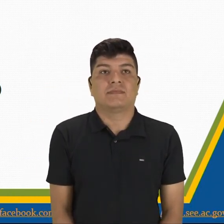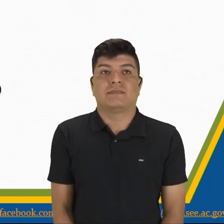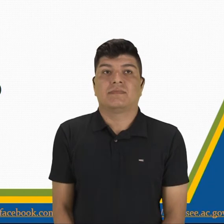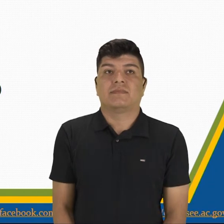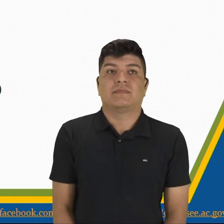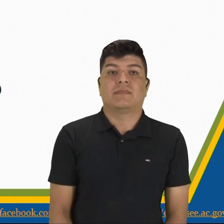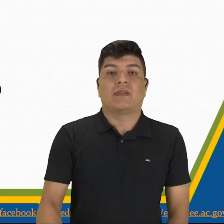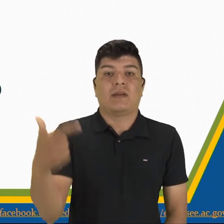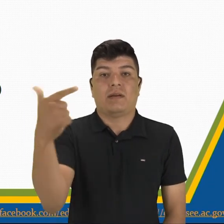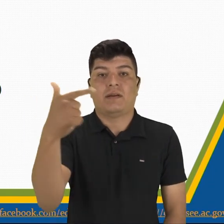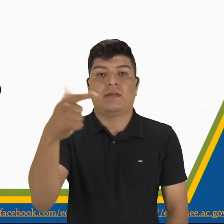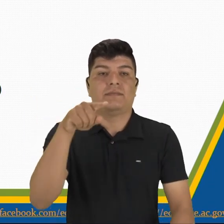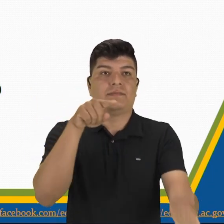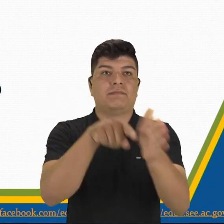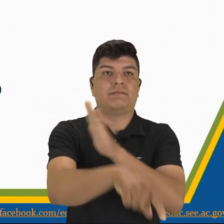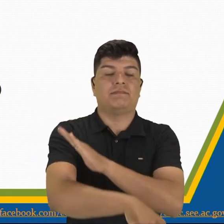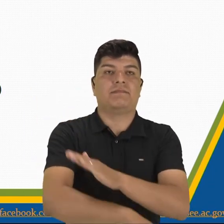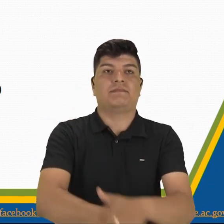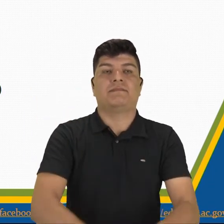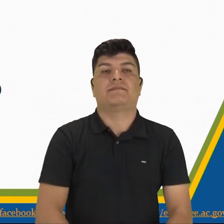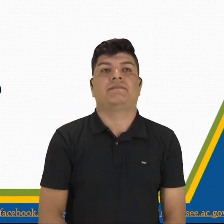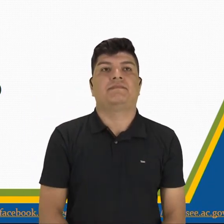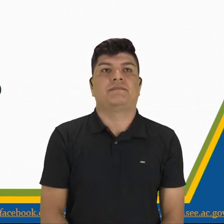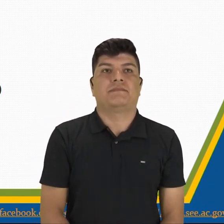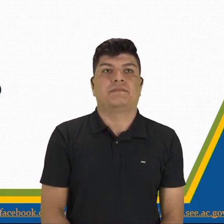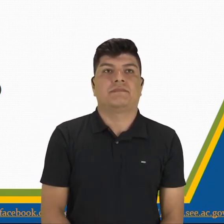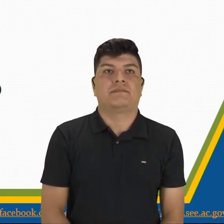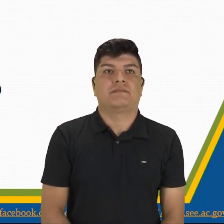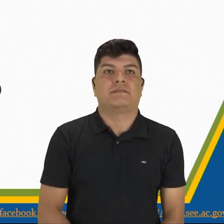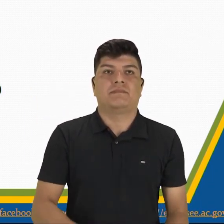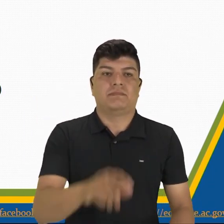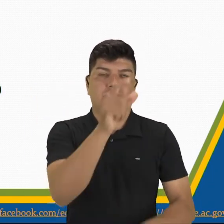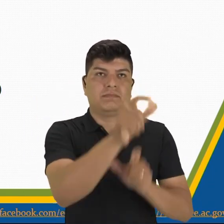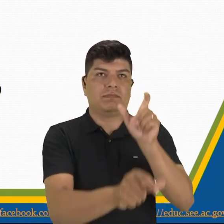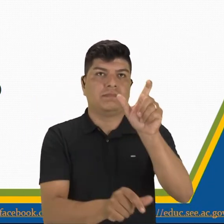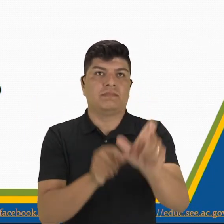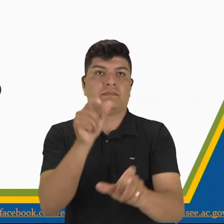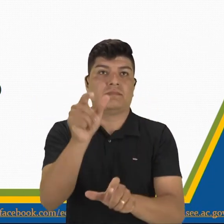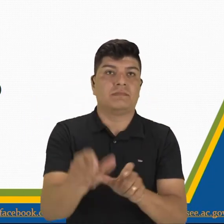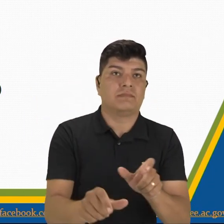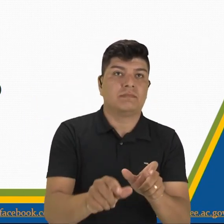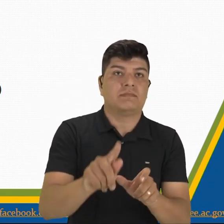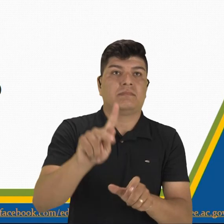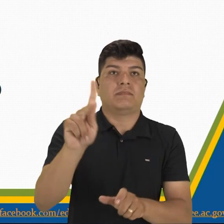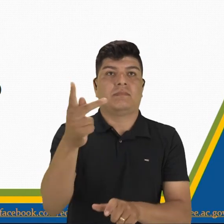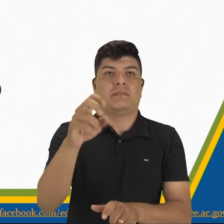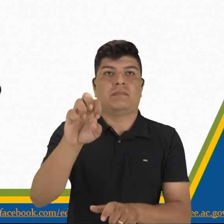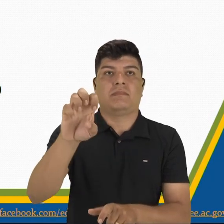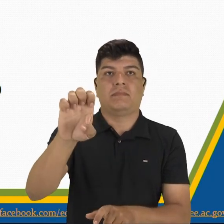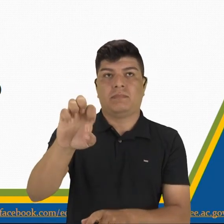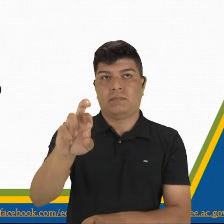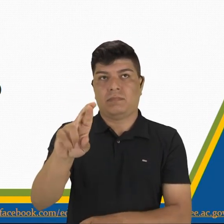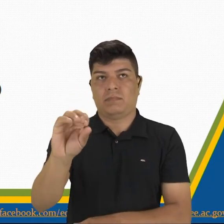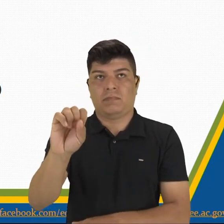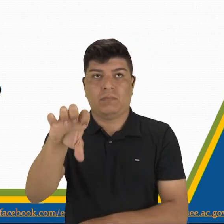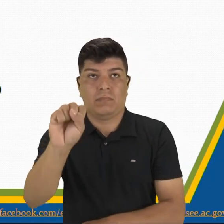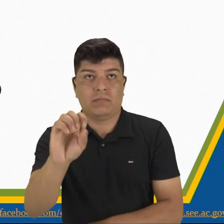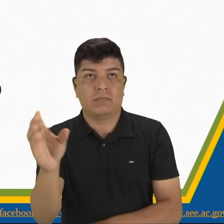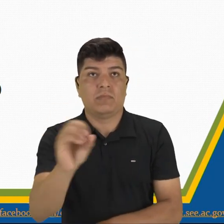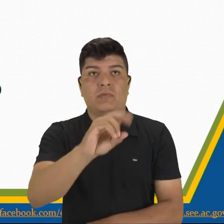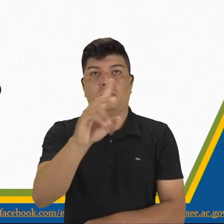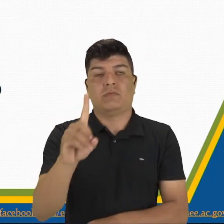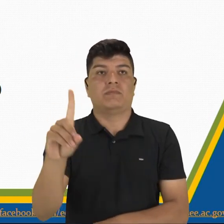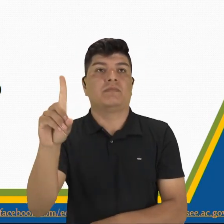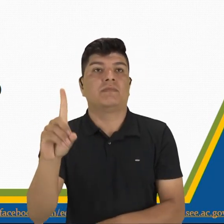Segunda pregunta. Sus personajes son héroes y dioses. Alternativa